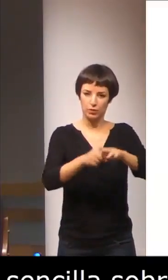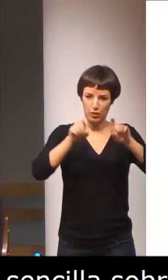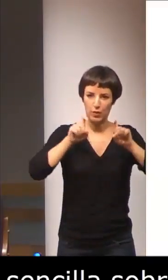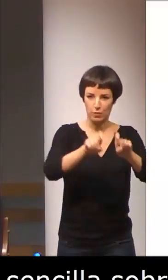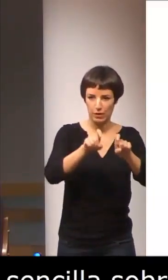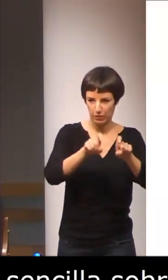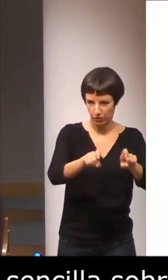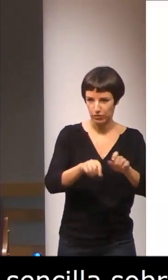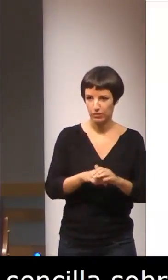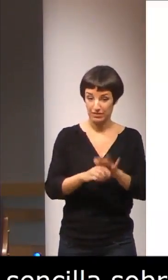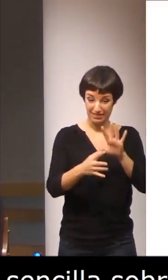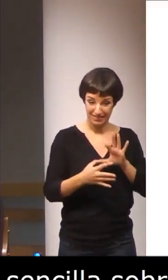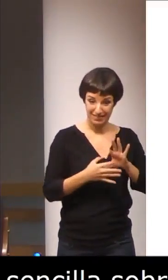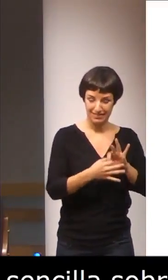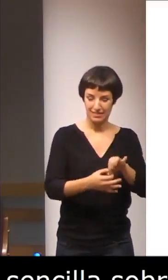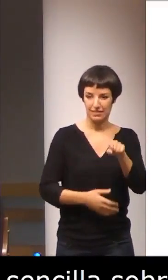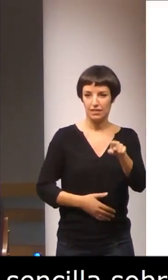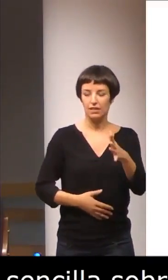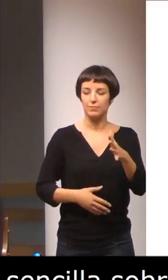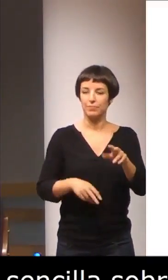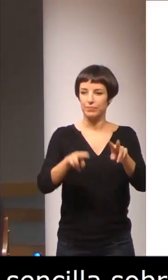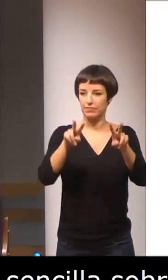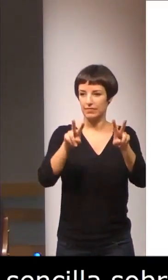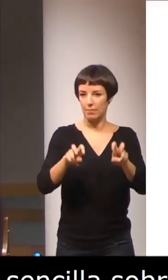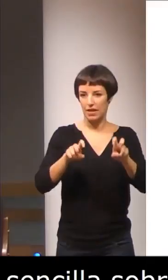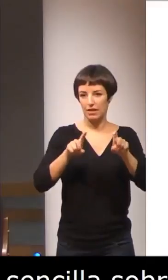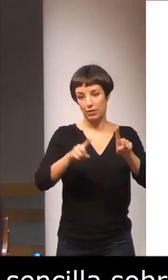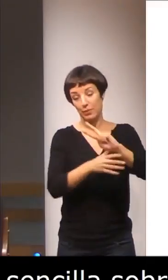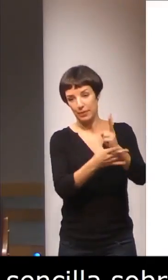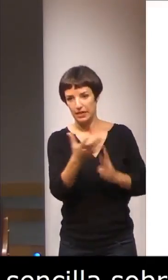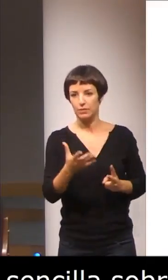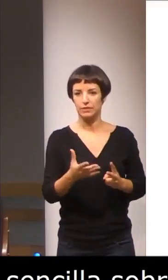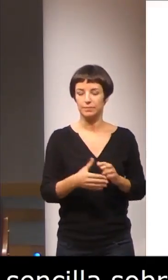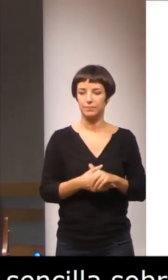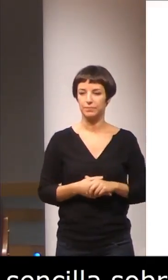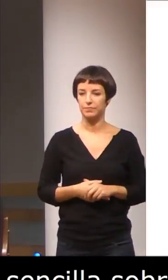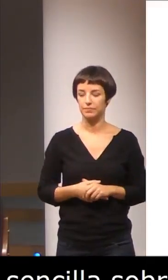relacionados con la modalidad educativa bilingüe intermodal.